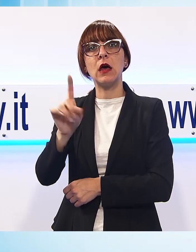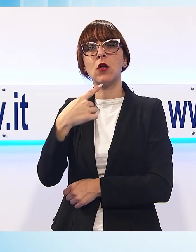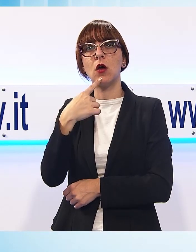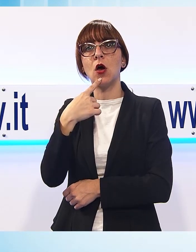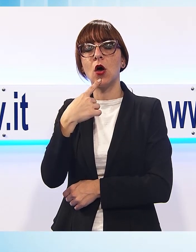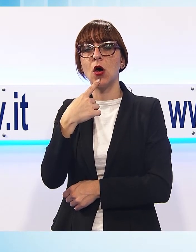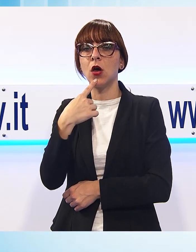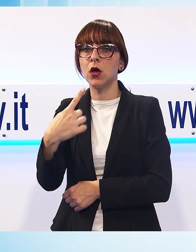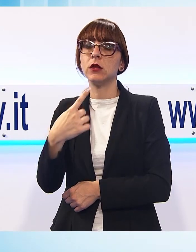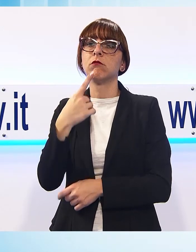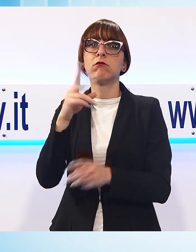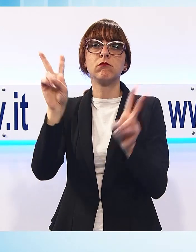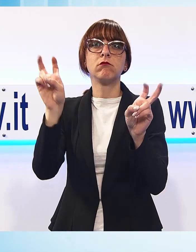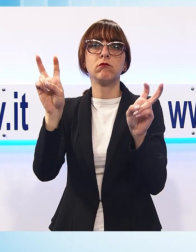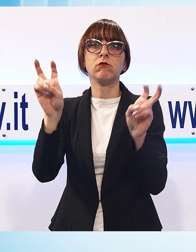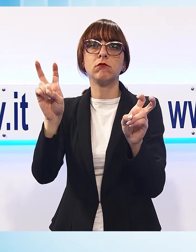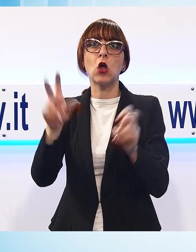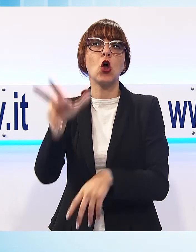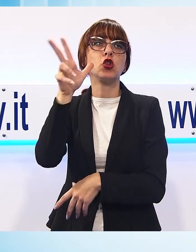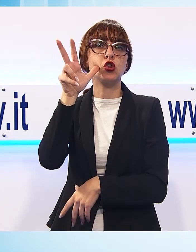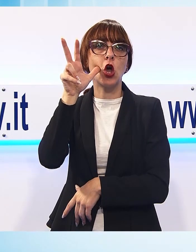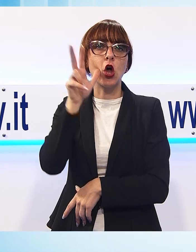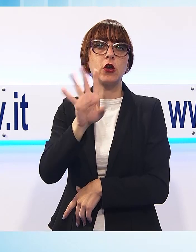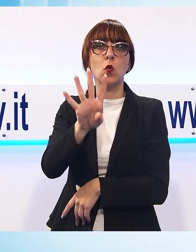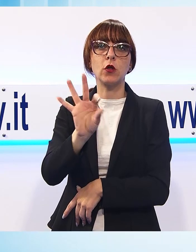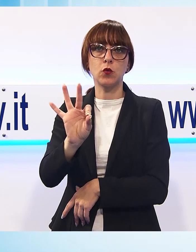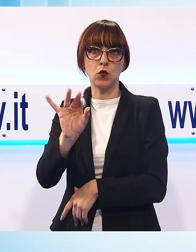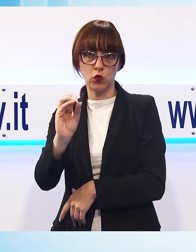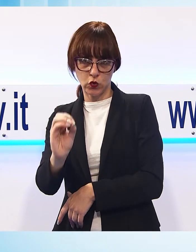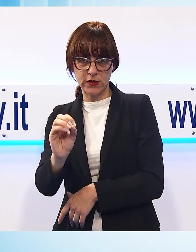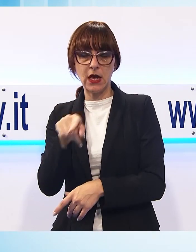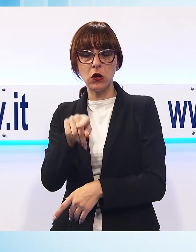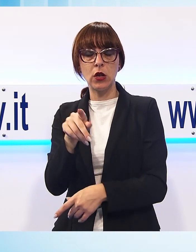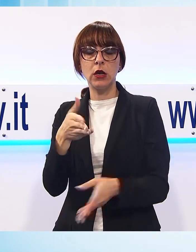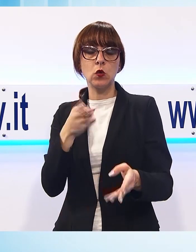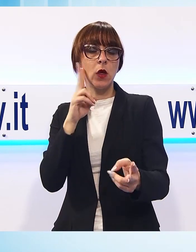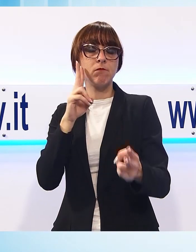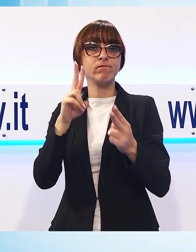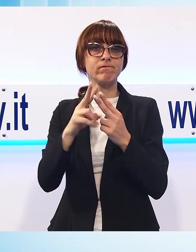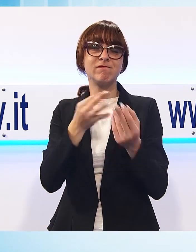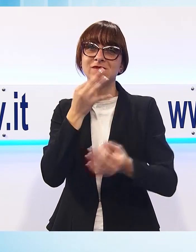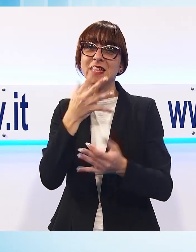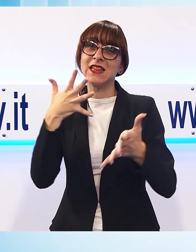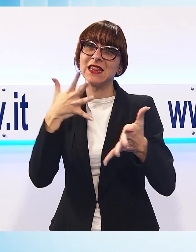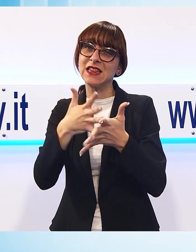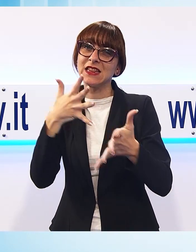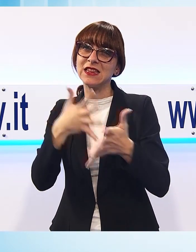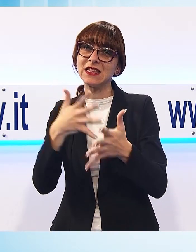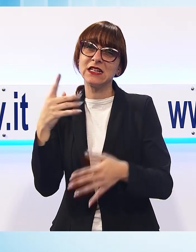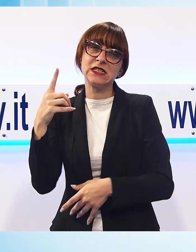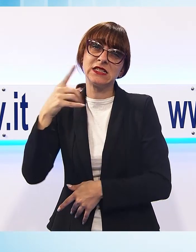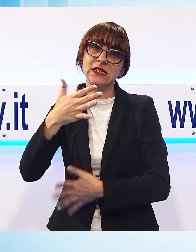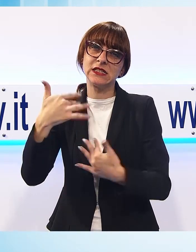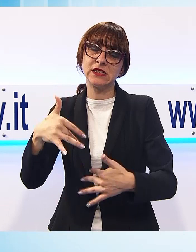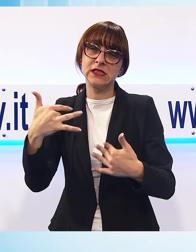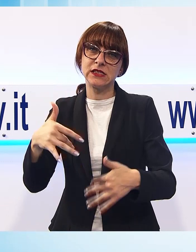svoltosi nella sede della Cassa Edile di Lucca. L'incontro ha evidenziato le difficoltà specifiche che ancora devono affrontare le